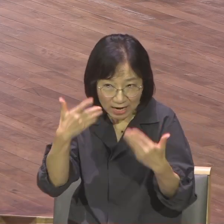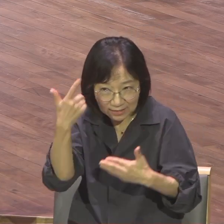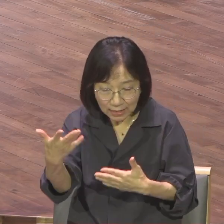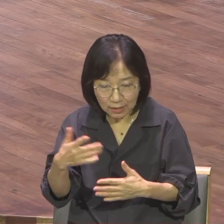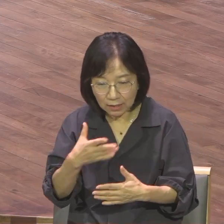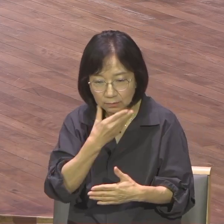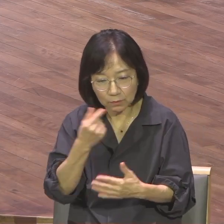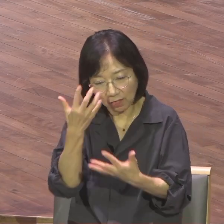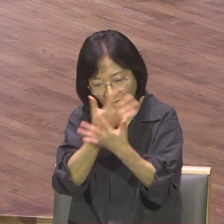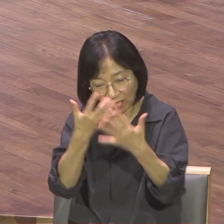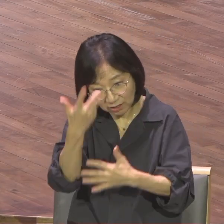알 수 없습니다.